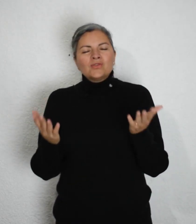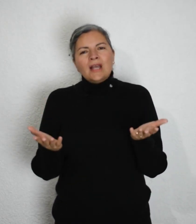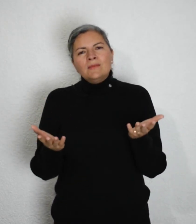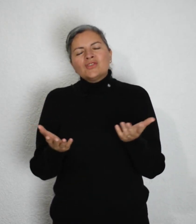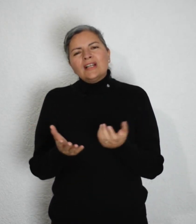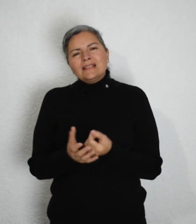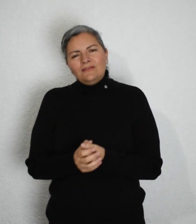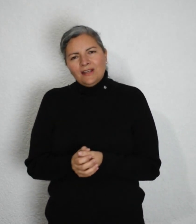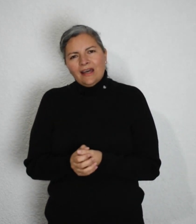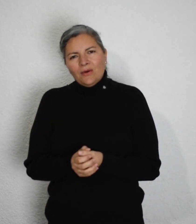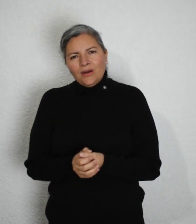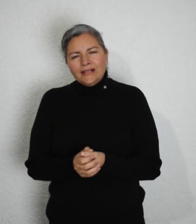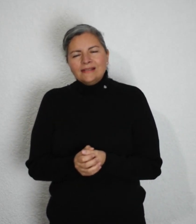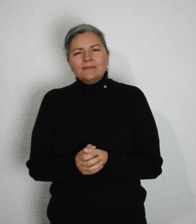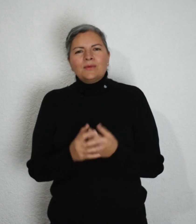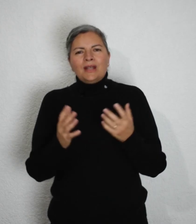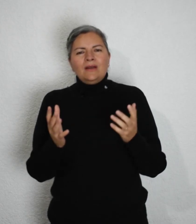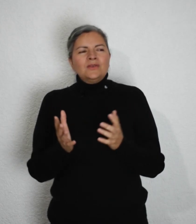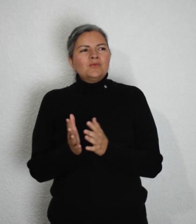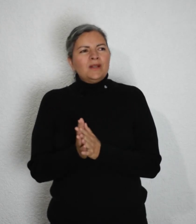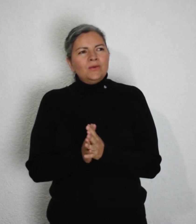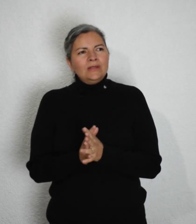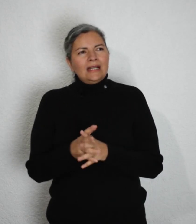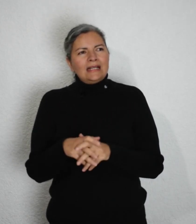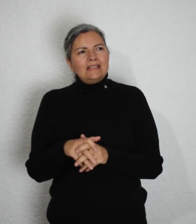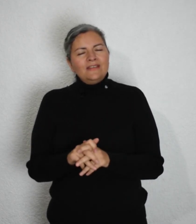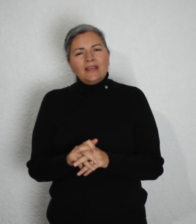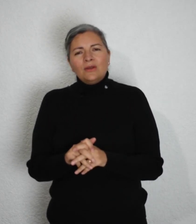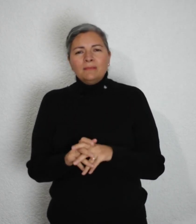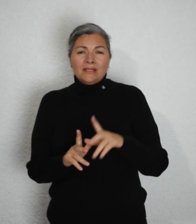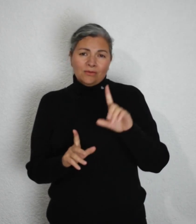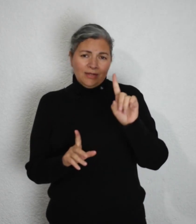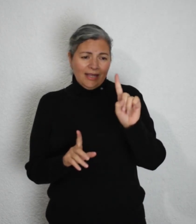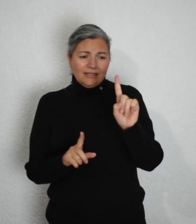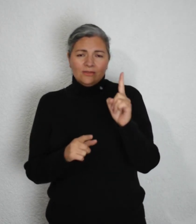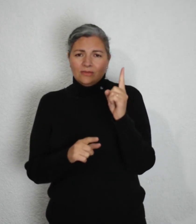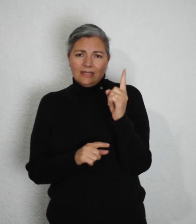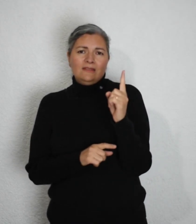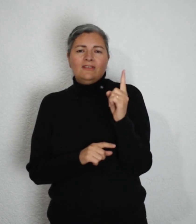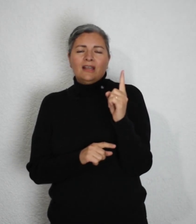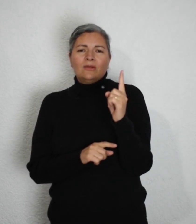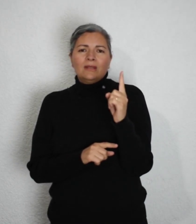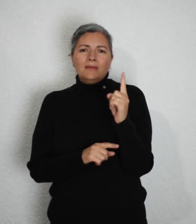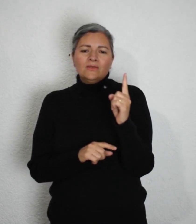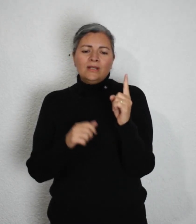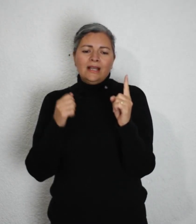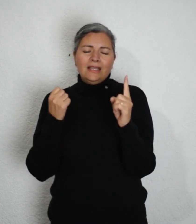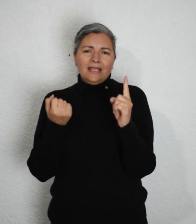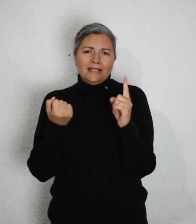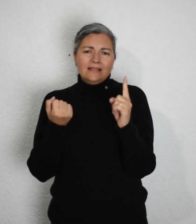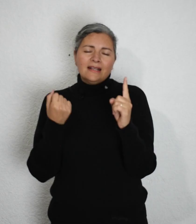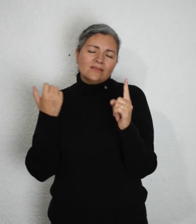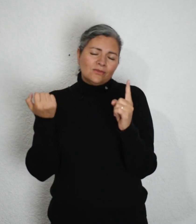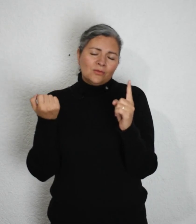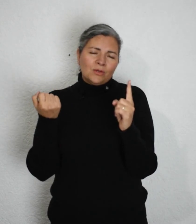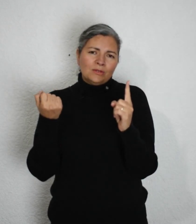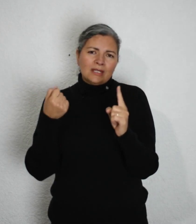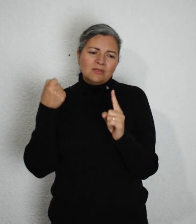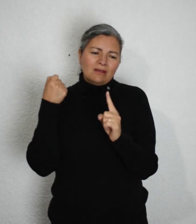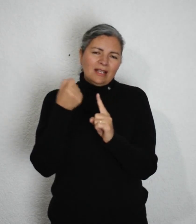Usamos clasificadores, porque luego nos preguntan clasificador de persona, este es un clasificador de persona y en este caso, como cuando estamos hablando